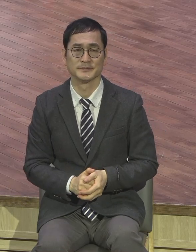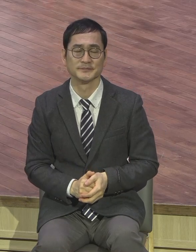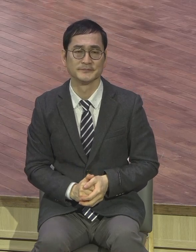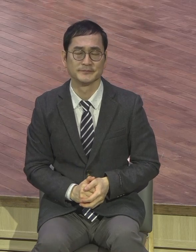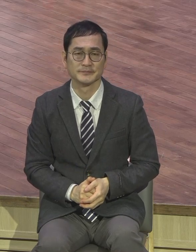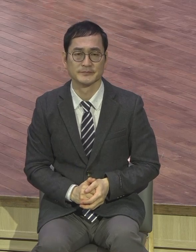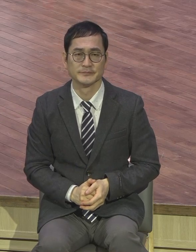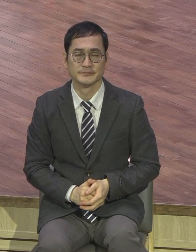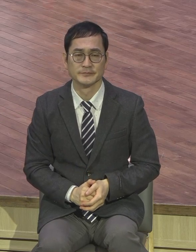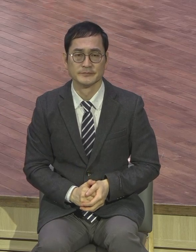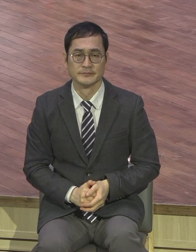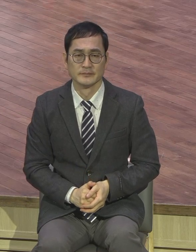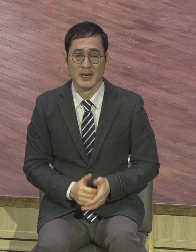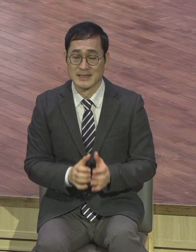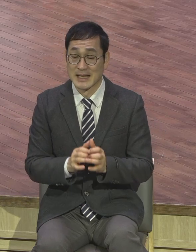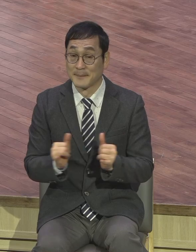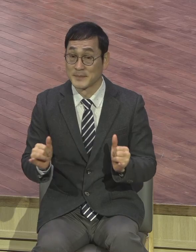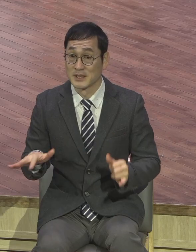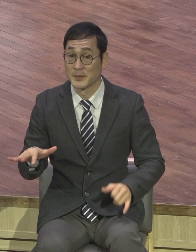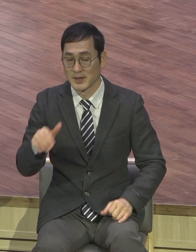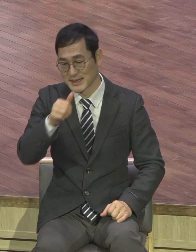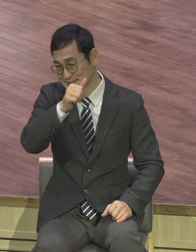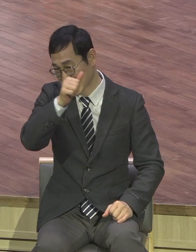사람들은 그래요. 장로 되면 끝인 줄 알아.